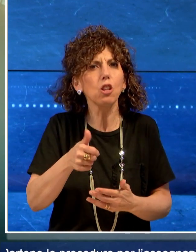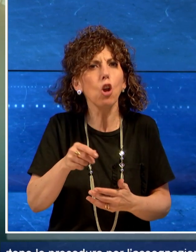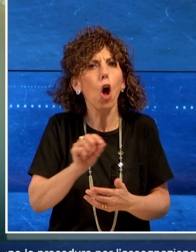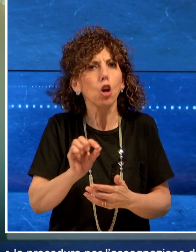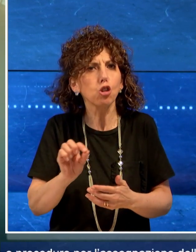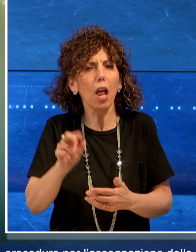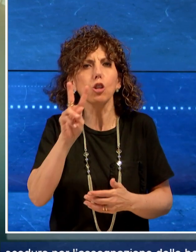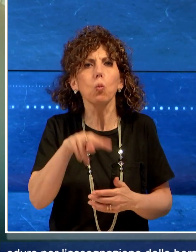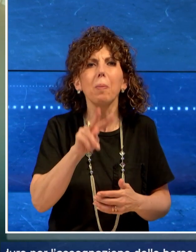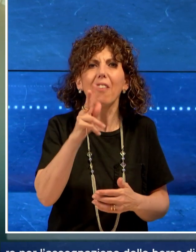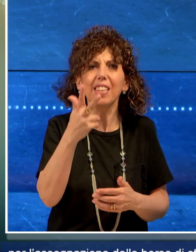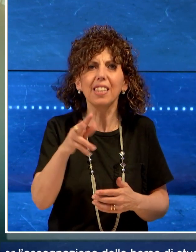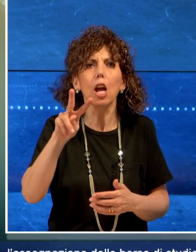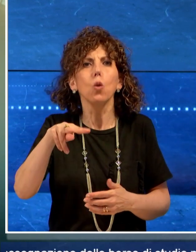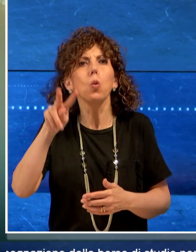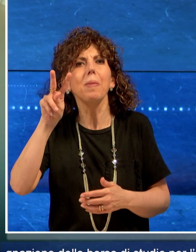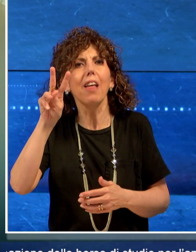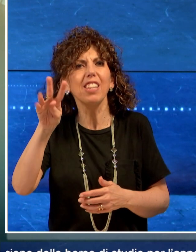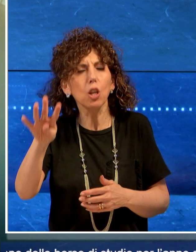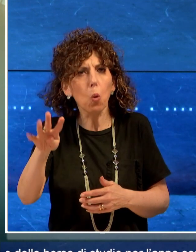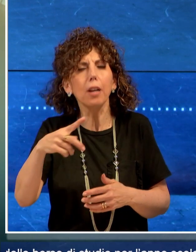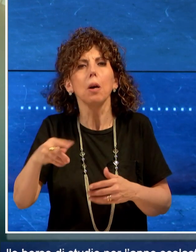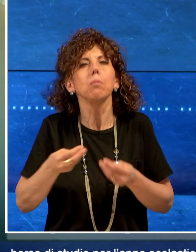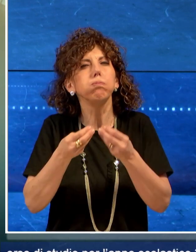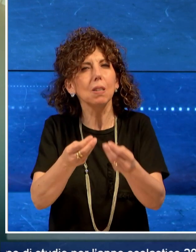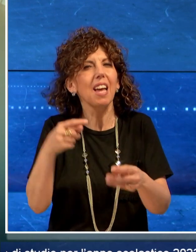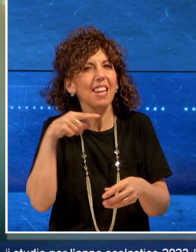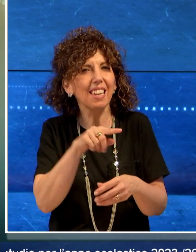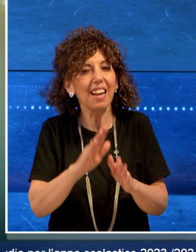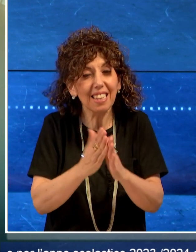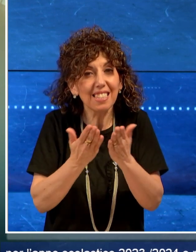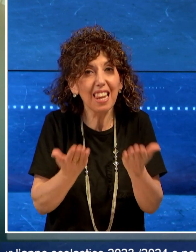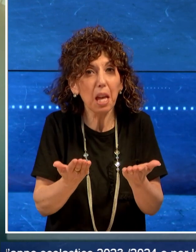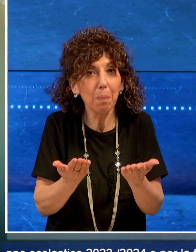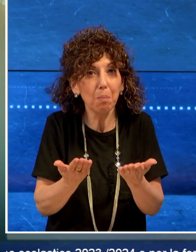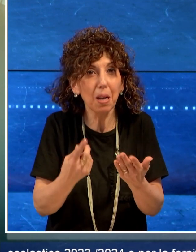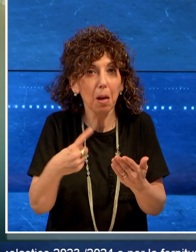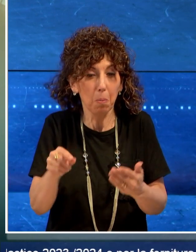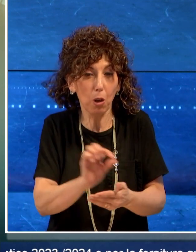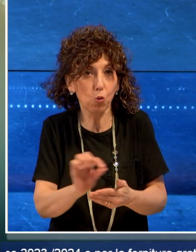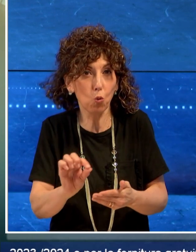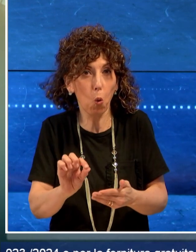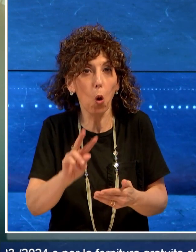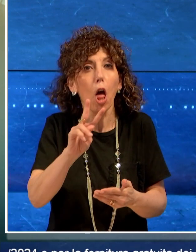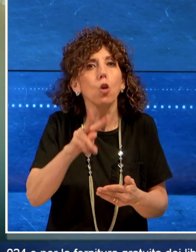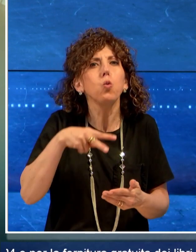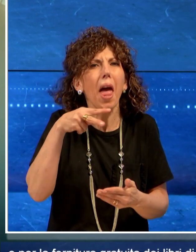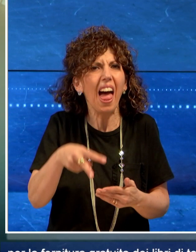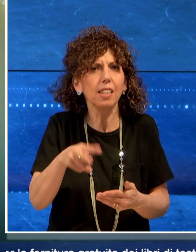-2024 e per la fornitura gratuita dei libri di testo per il biegno